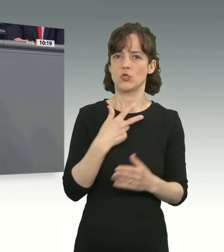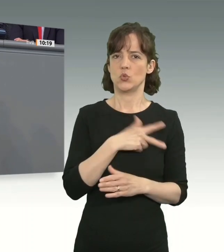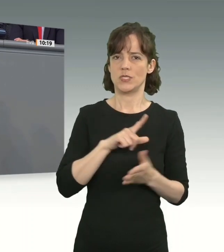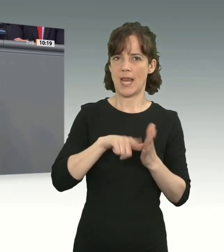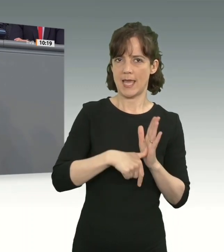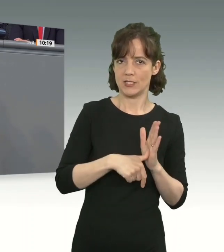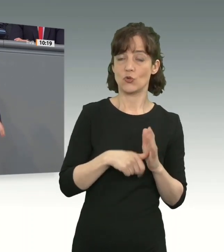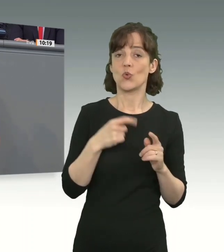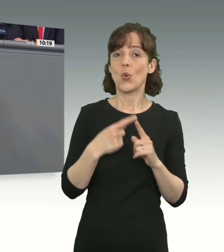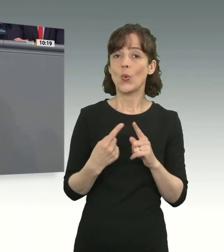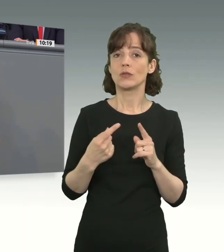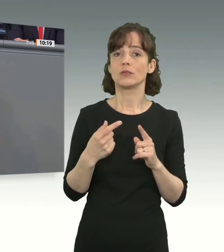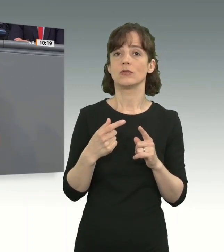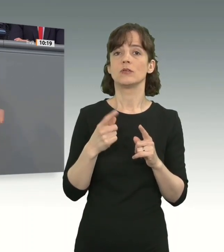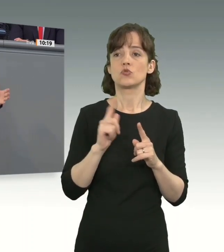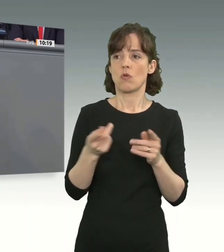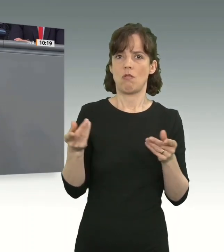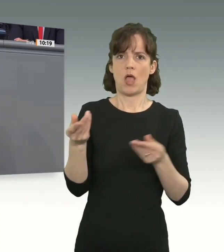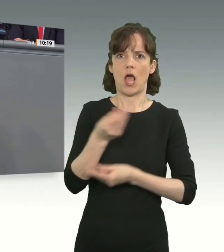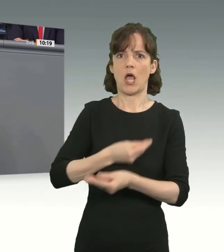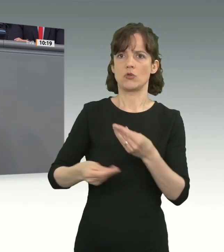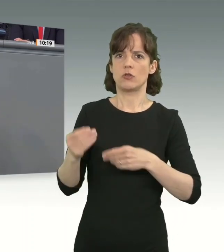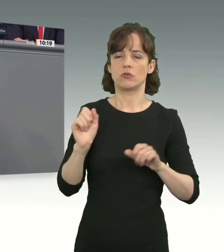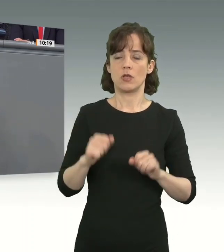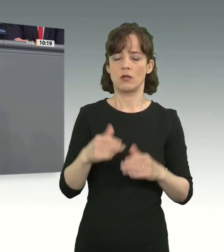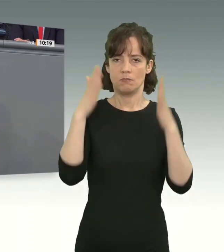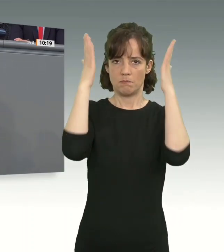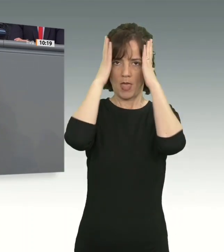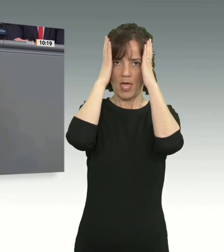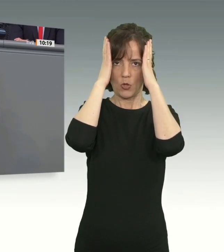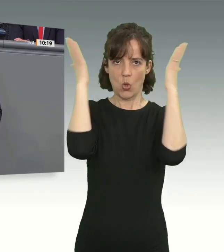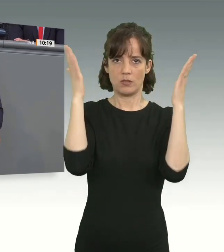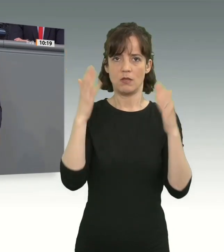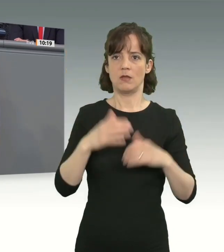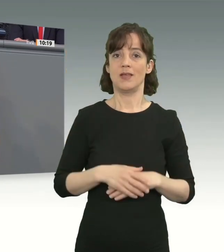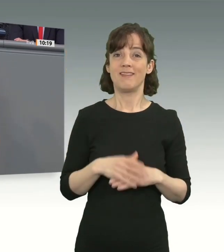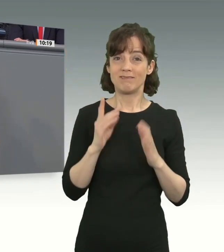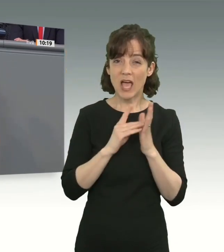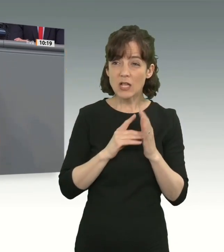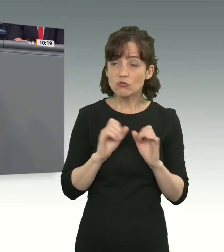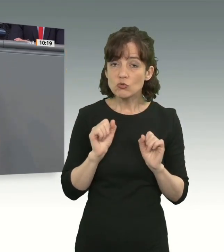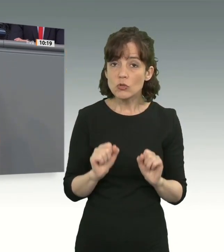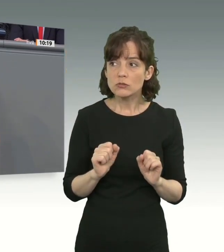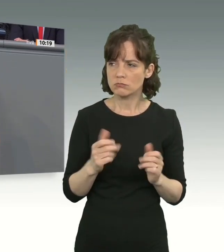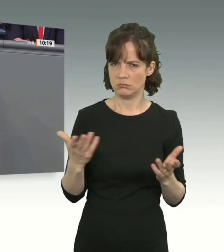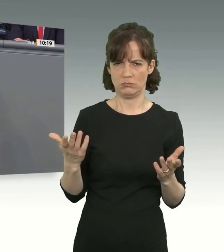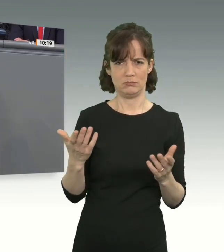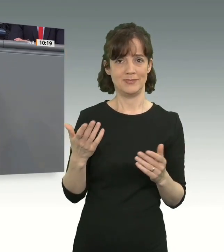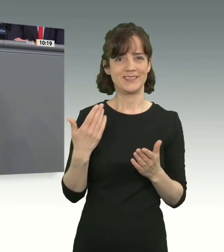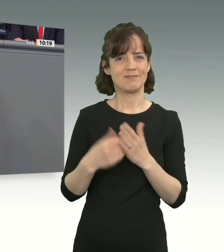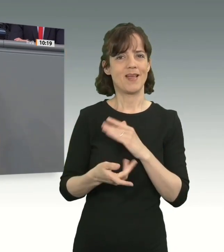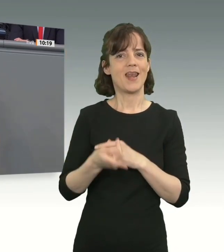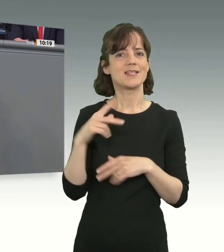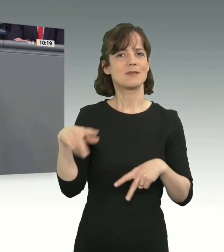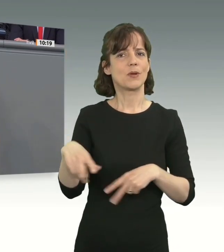sollen auch noch allenthalb ausgetauscht werden. Achtung, Grüne! Achtung, FDP! Datenschutz ist hier gefragt. Sie haben genau dieses in der letzten